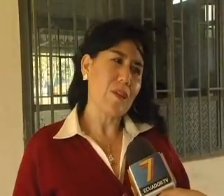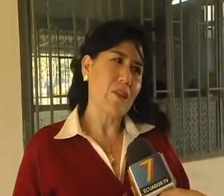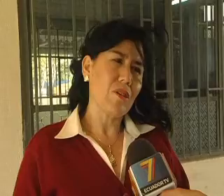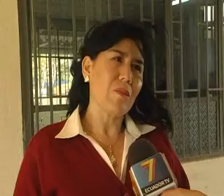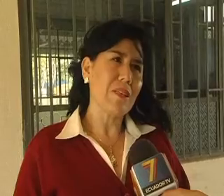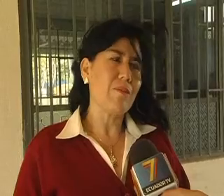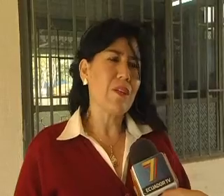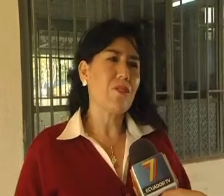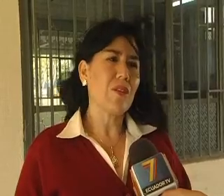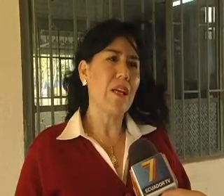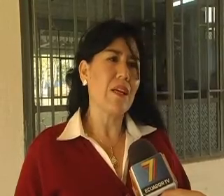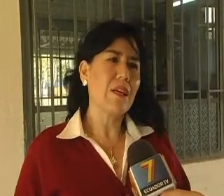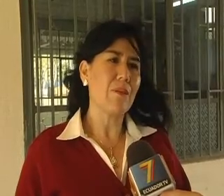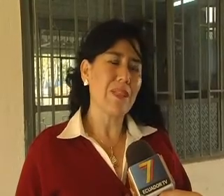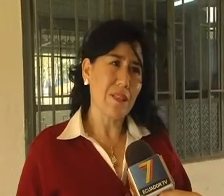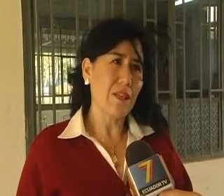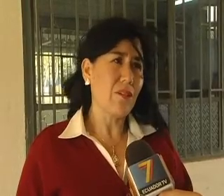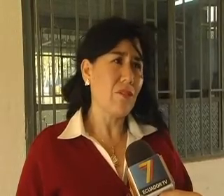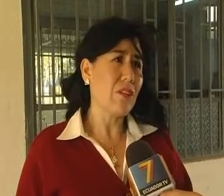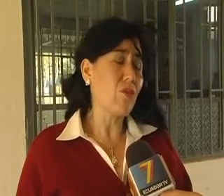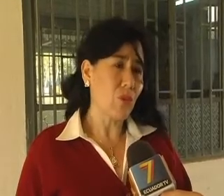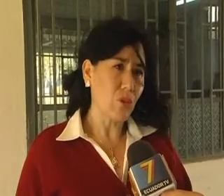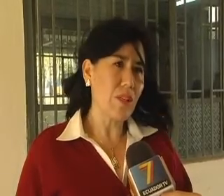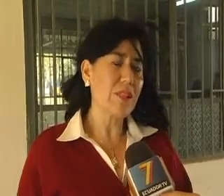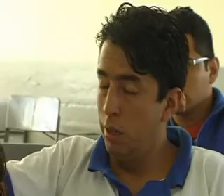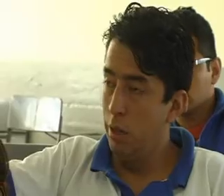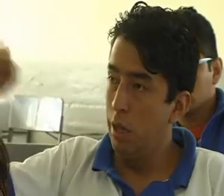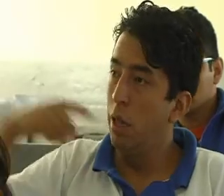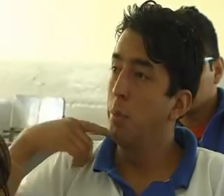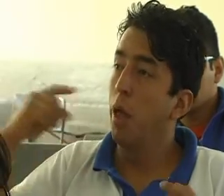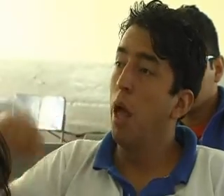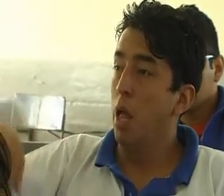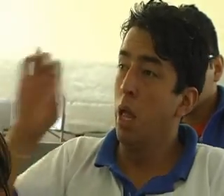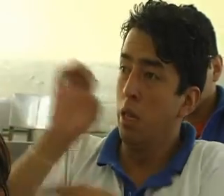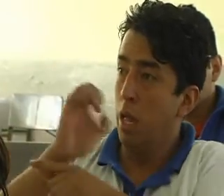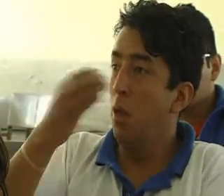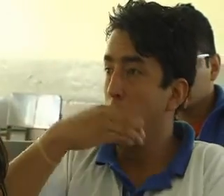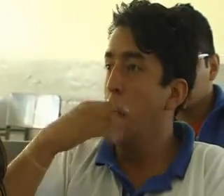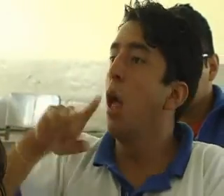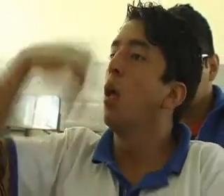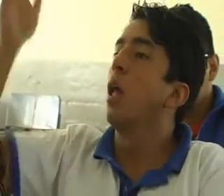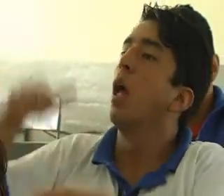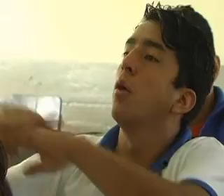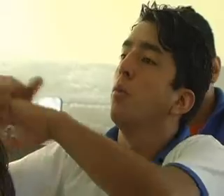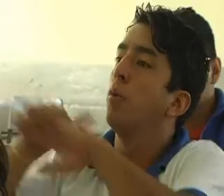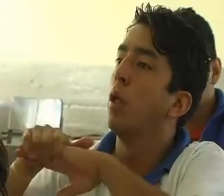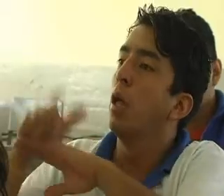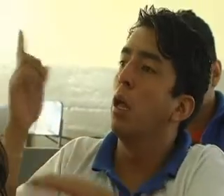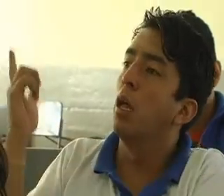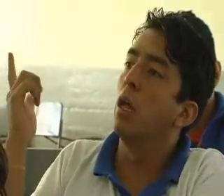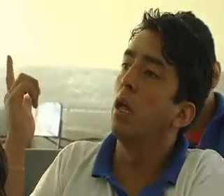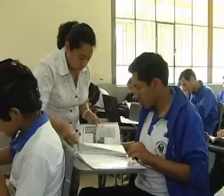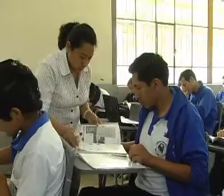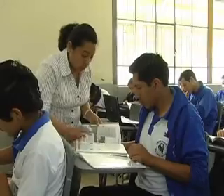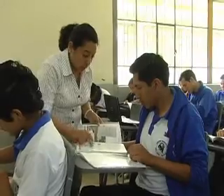obligatoriamente personal capacitado, traductores. Bayron González piensa que la sociedad debe valorar más a las personas con